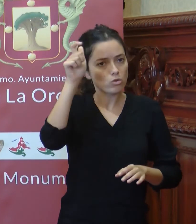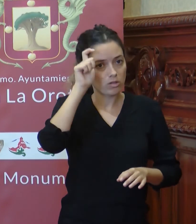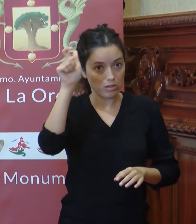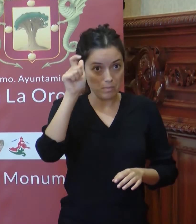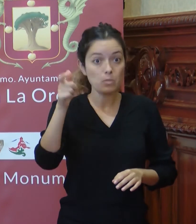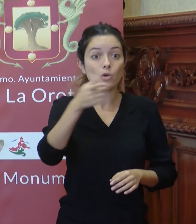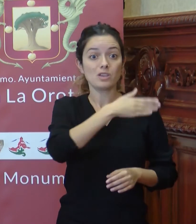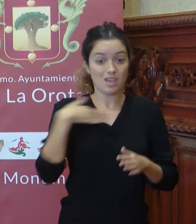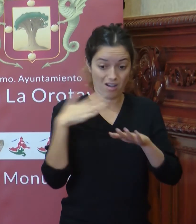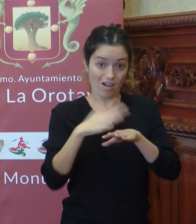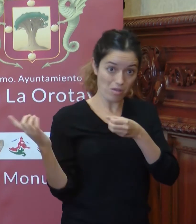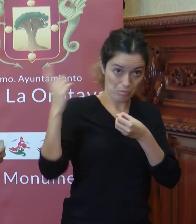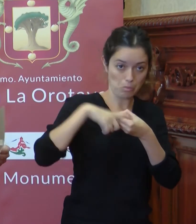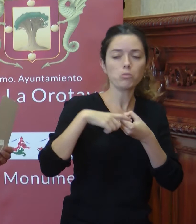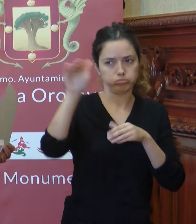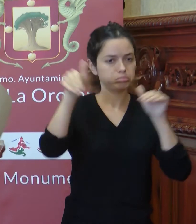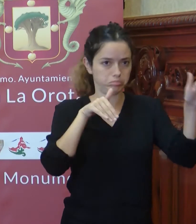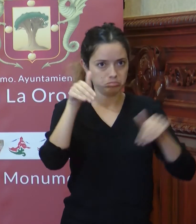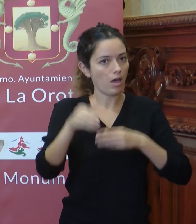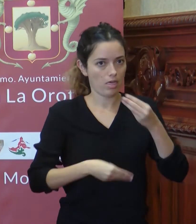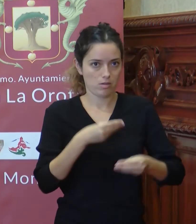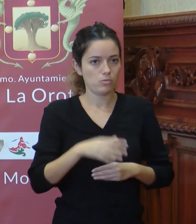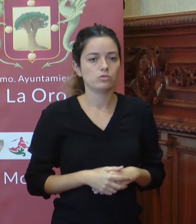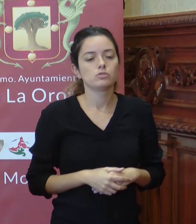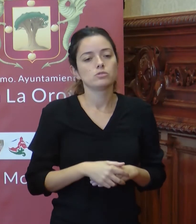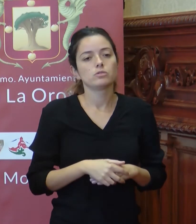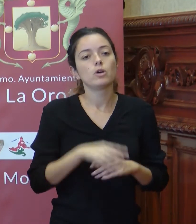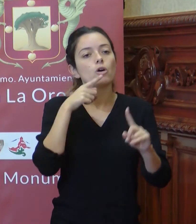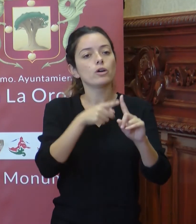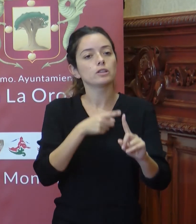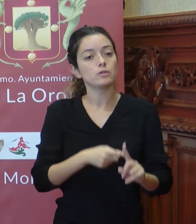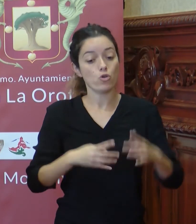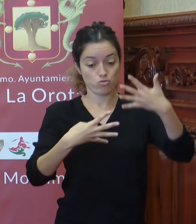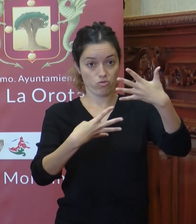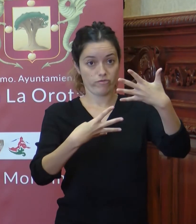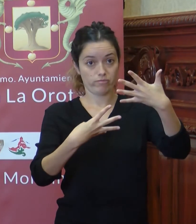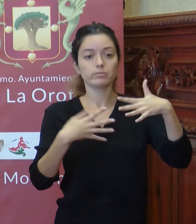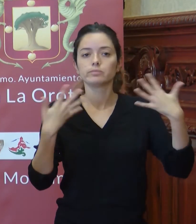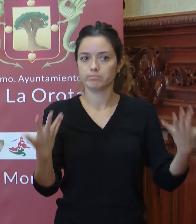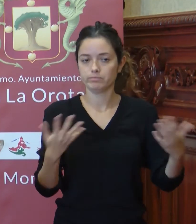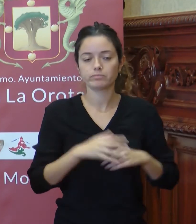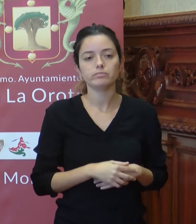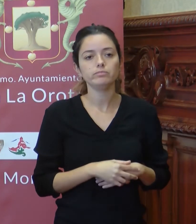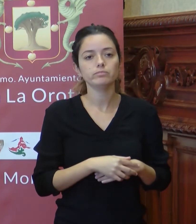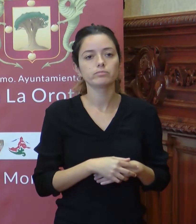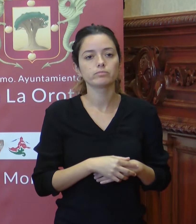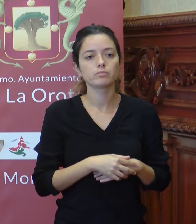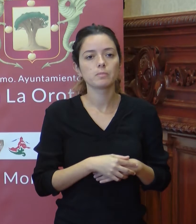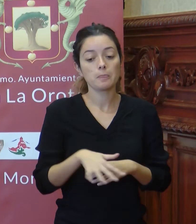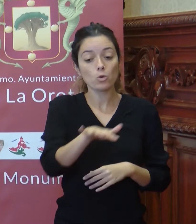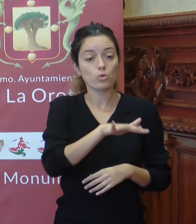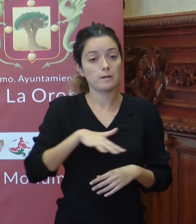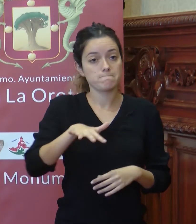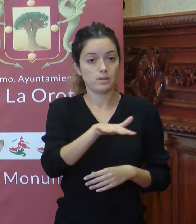que quieran adherirse con posterioridad. Los objetivos fundamentales son nueve y son los siguientes. Propiciar un espacio de